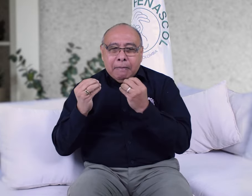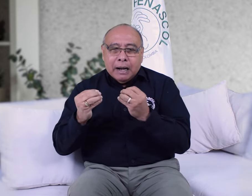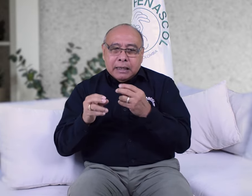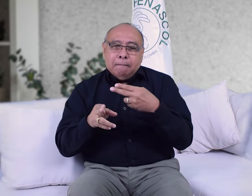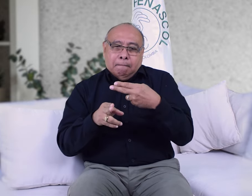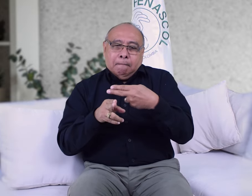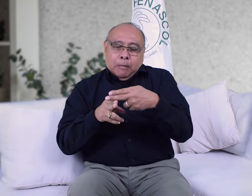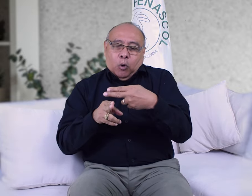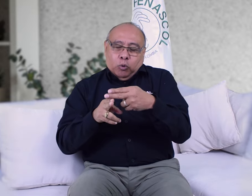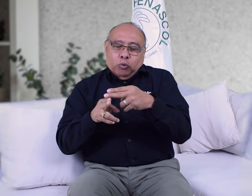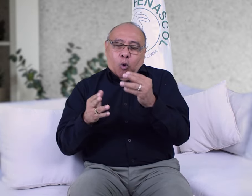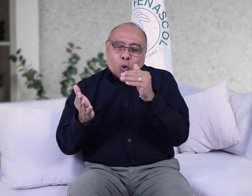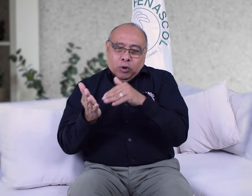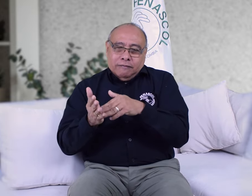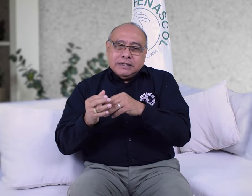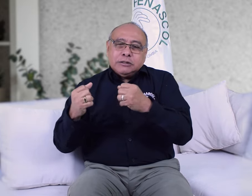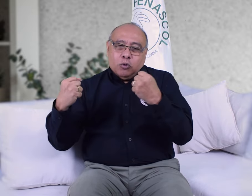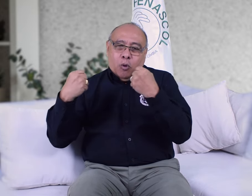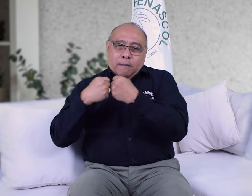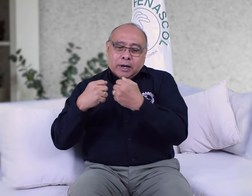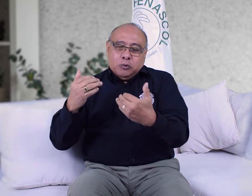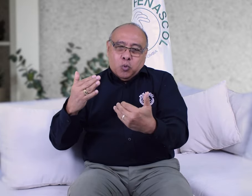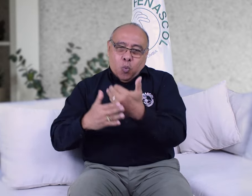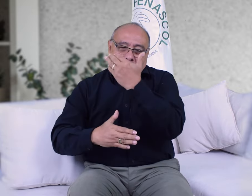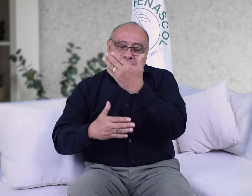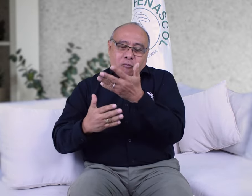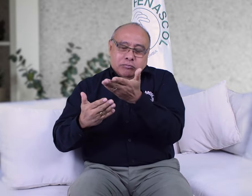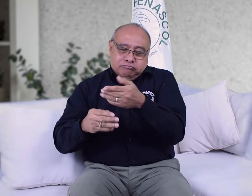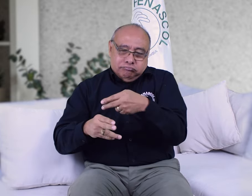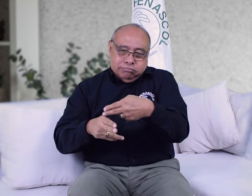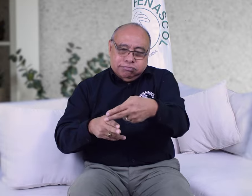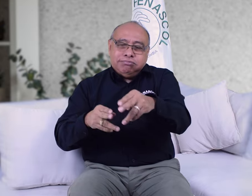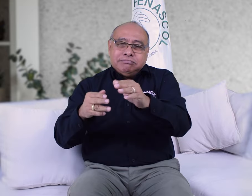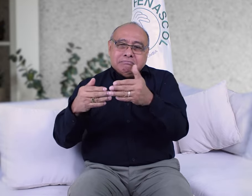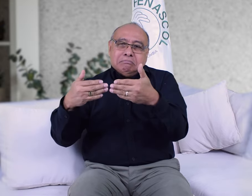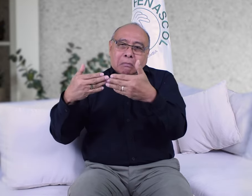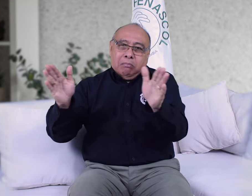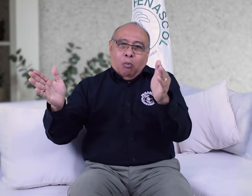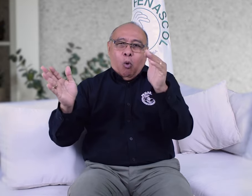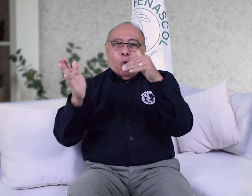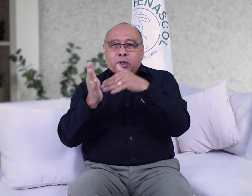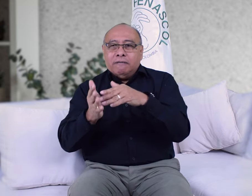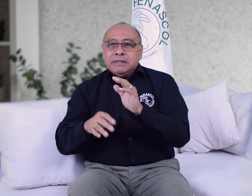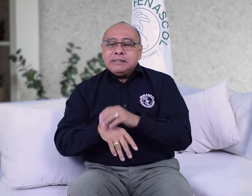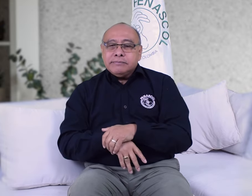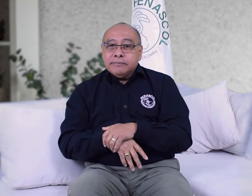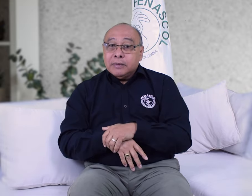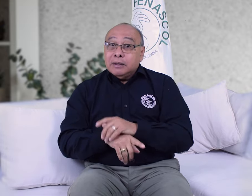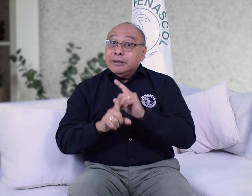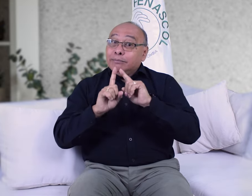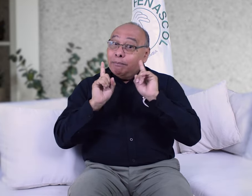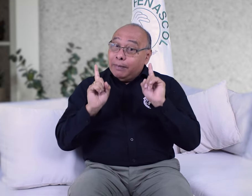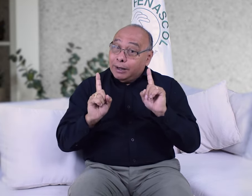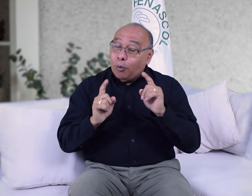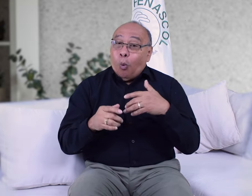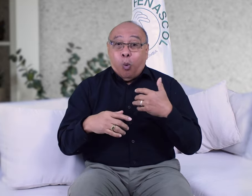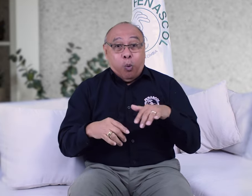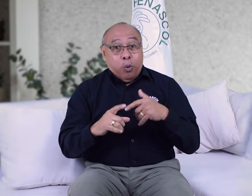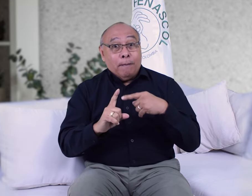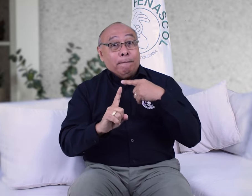para pronto reactivar operaciones del centro de relevo. Sin embargo, durante